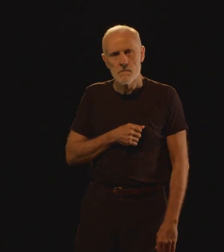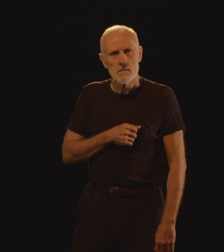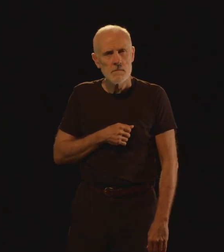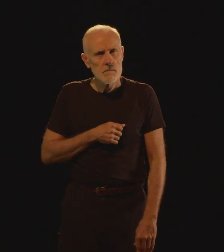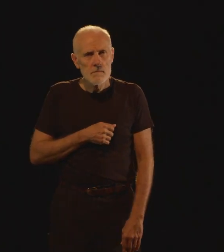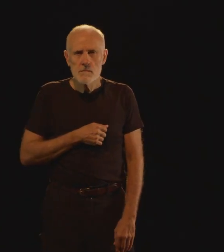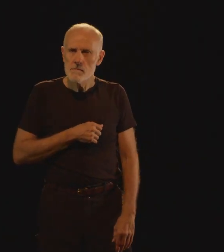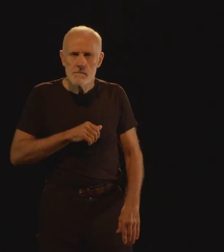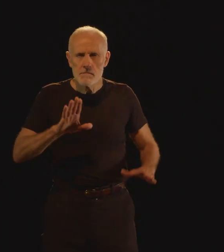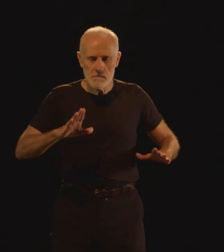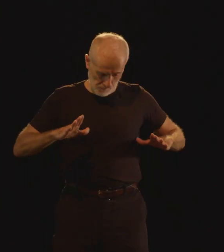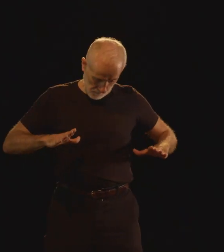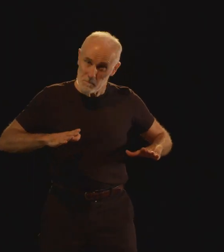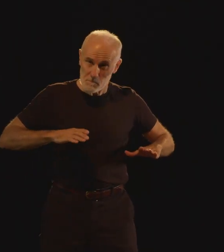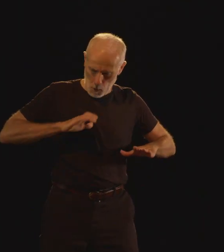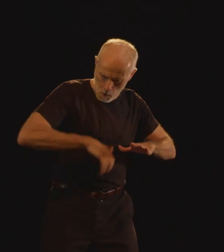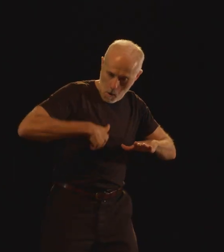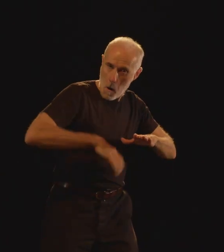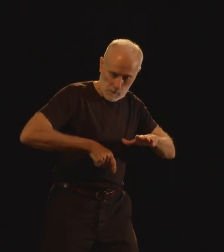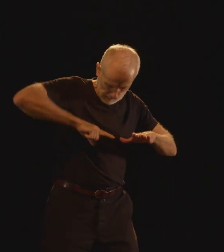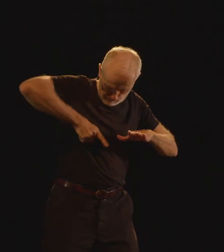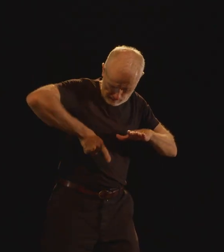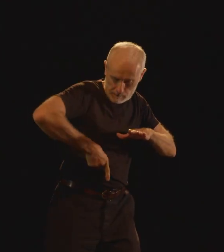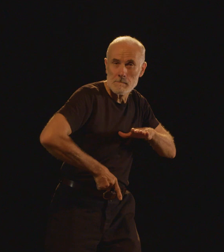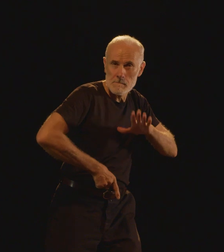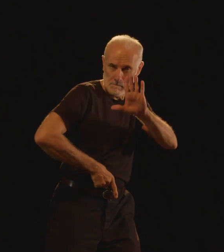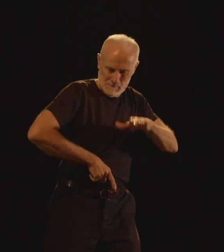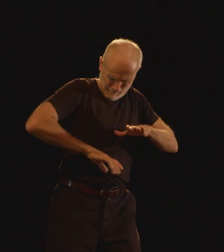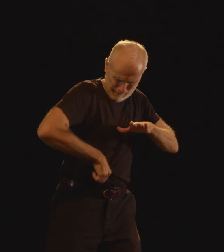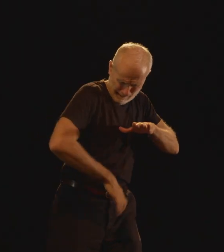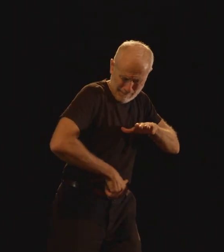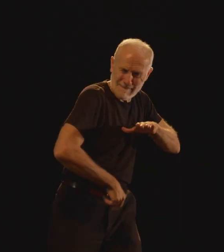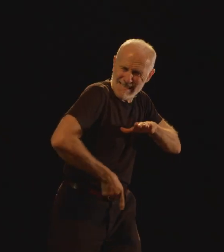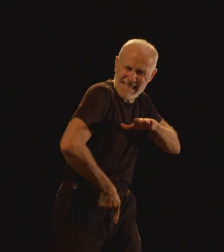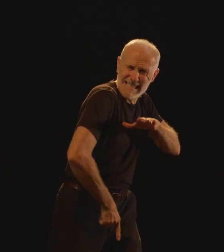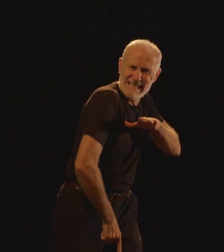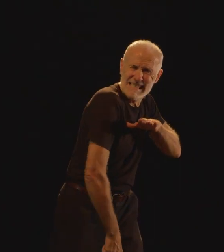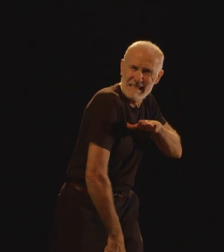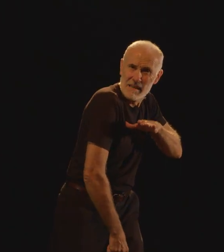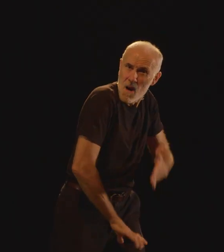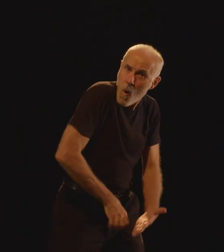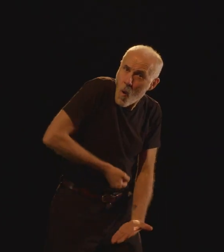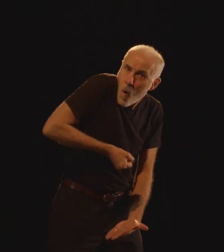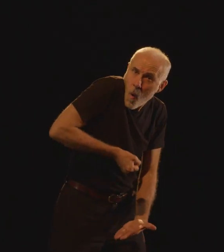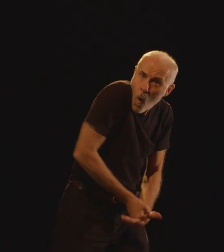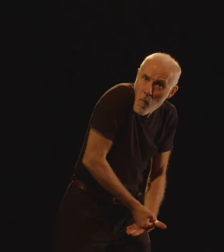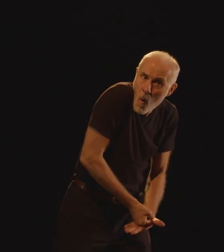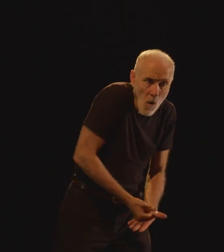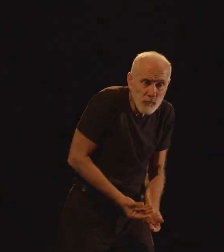Quand on creuse un trou par terre Et qu'on creuse assez profond Est-ce que quand